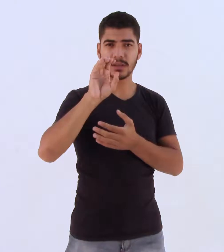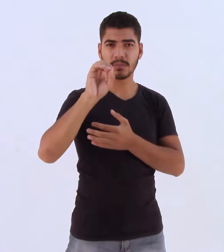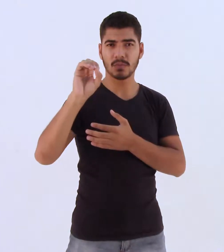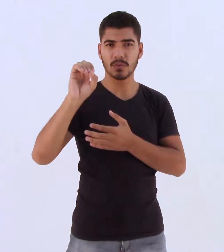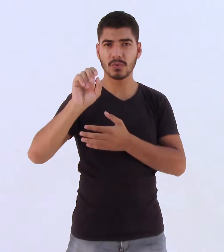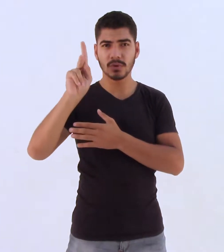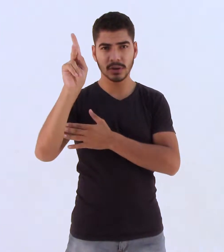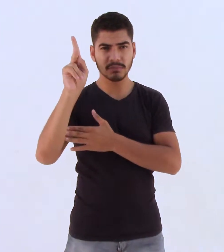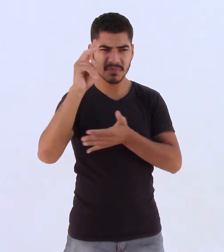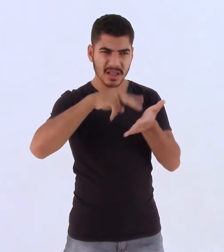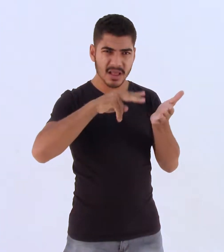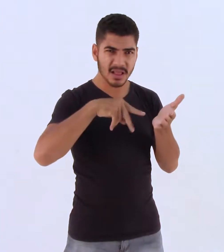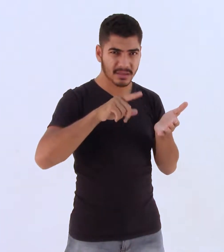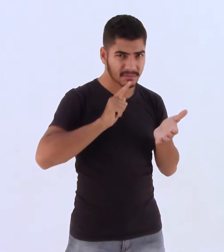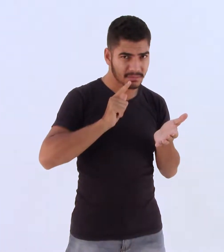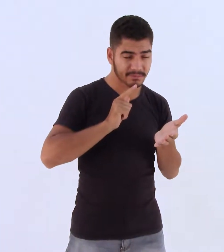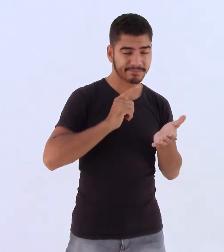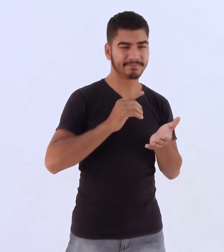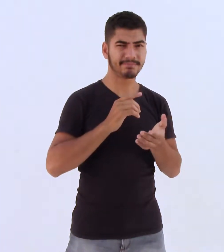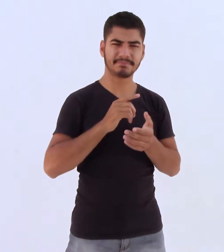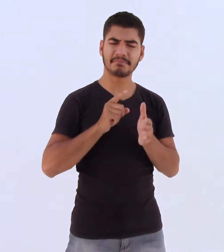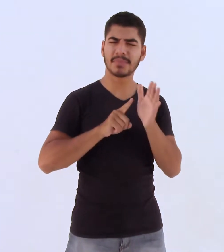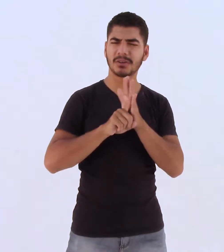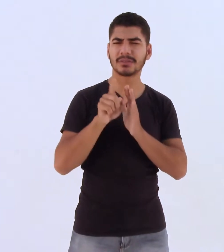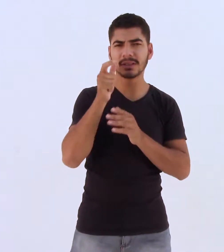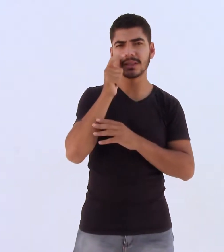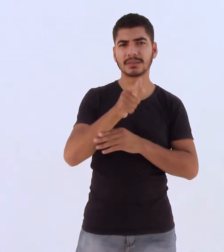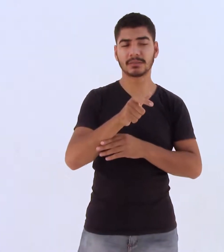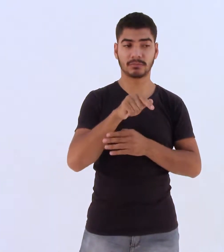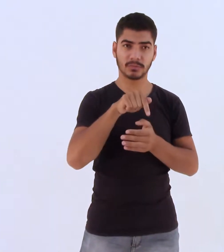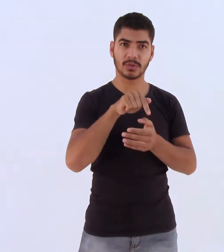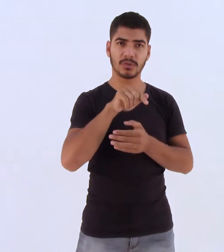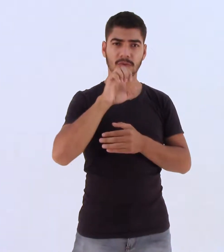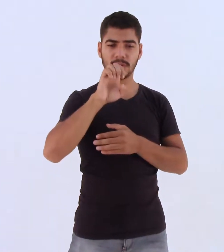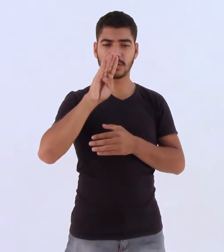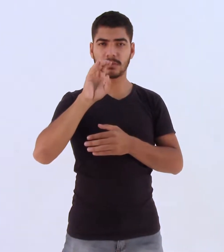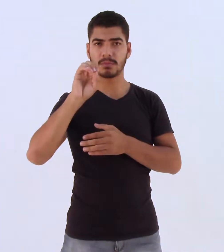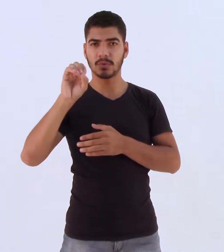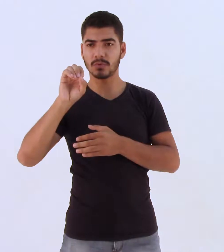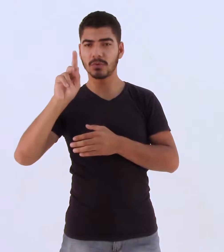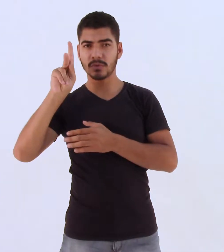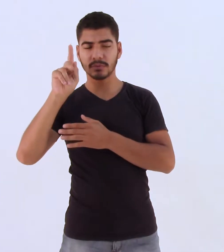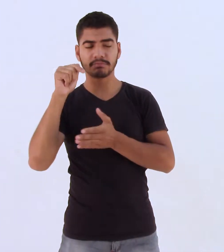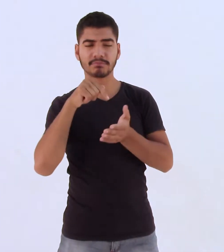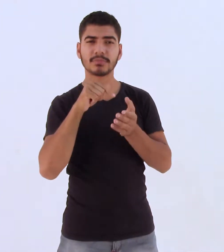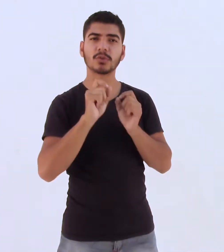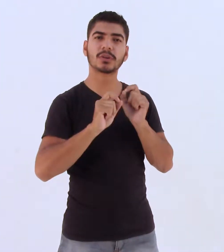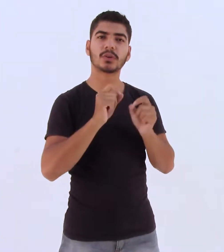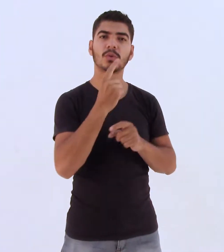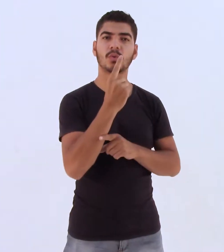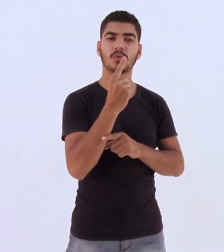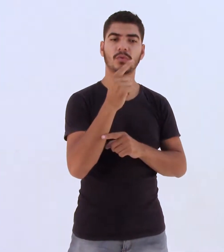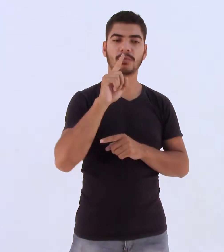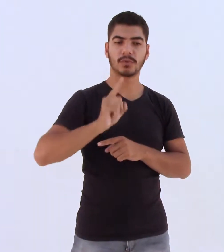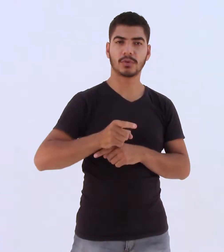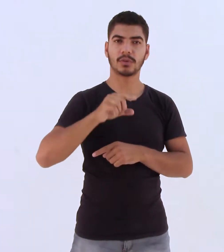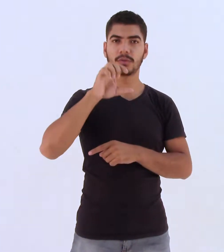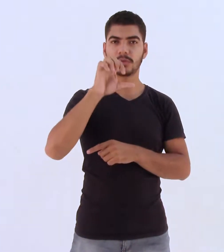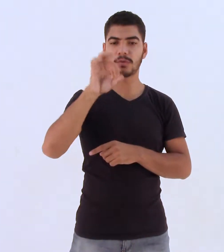pergunta interessante. De acordo com o senso do livro digital, essa mídia representa somente 1,9% do mercado